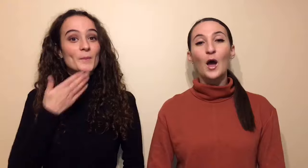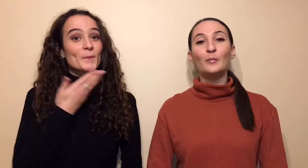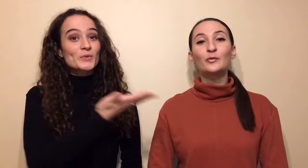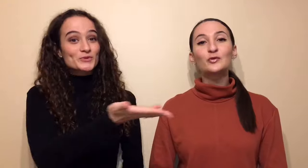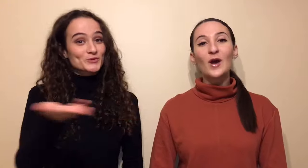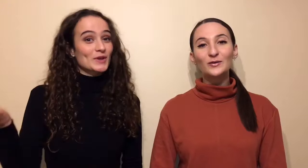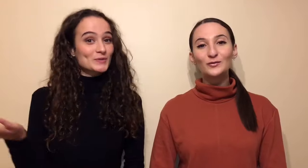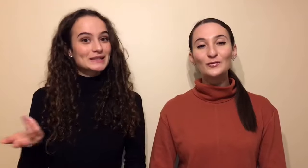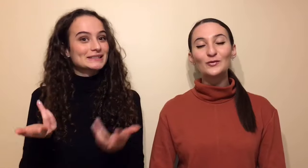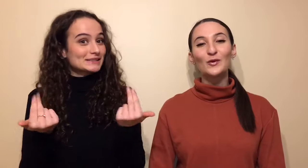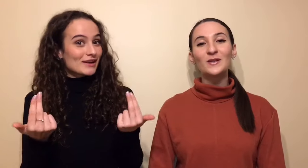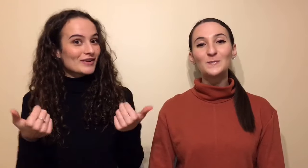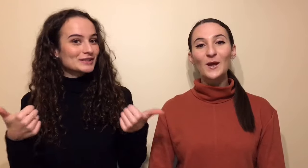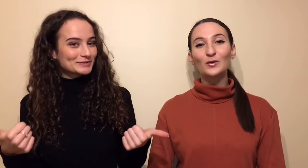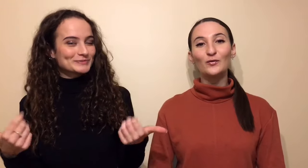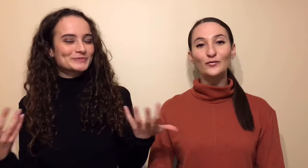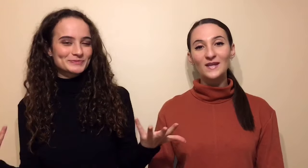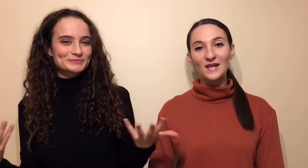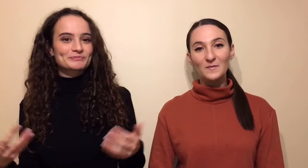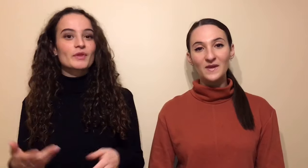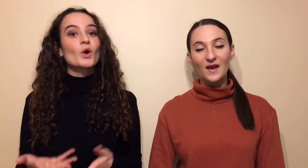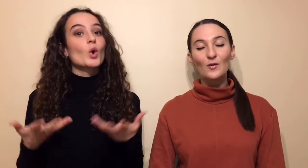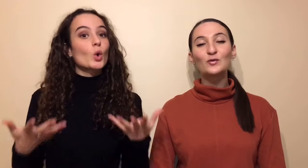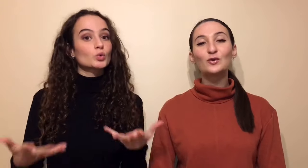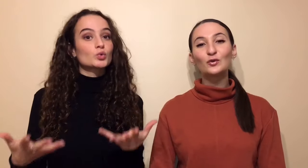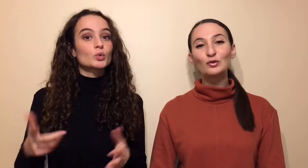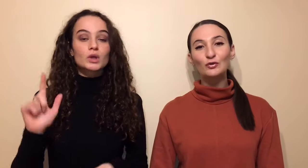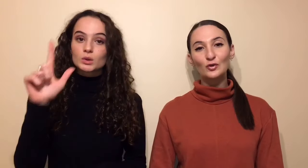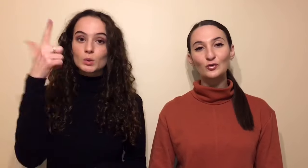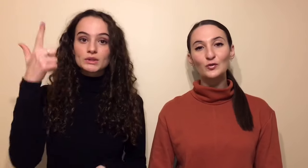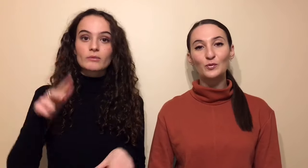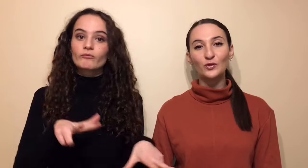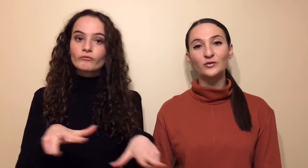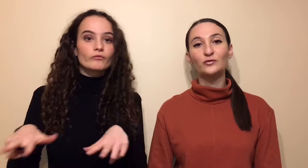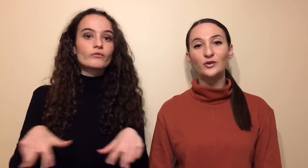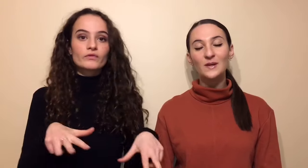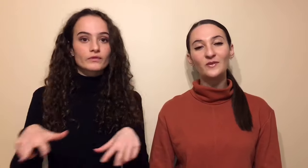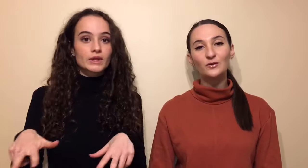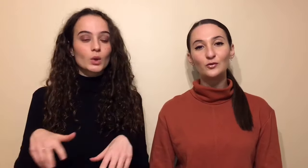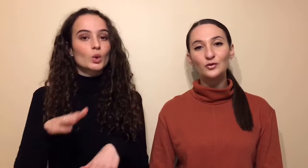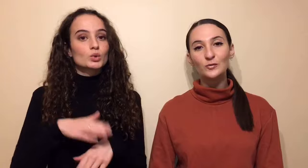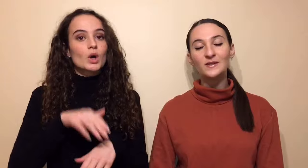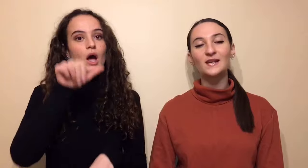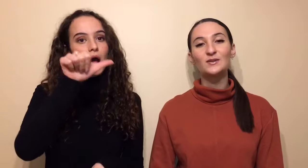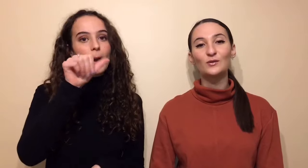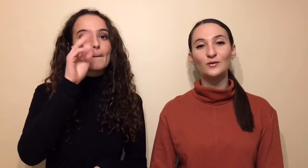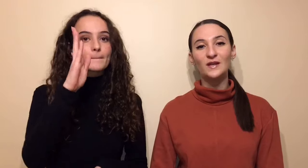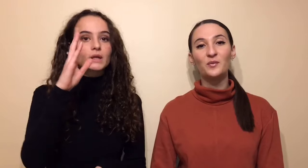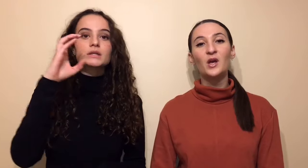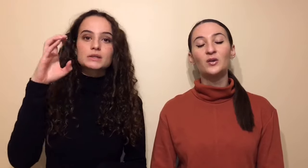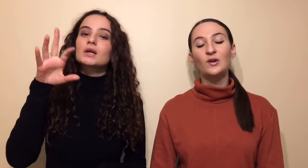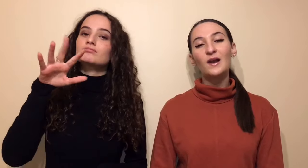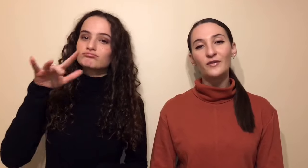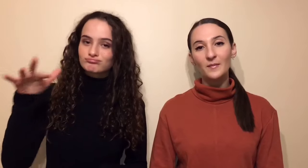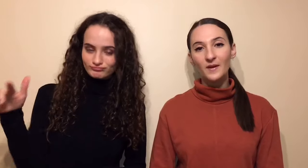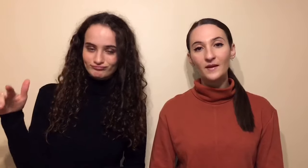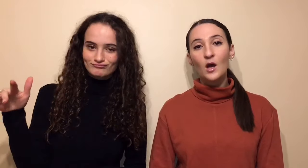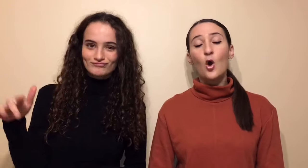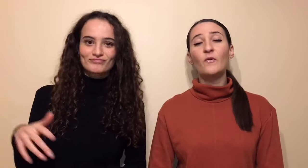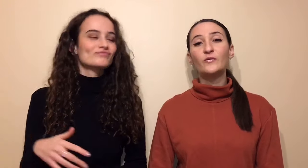Bonjour à tous, on espère que vous allez bien. On se retrouve aujourd'hui pour notre deuxième vidéo YouTube qui sera sur le thème de l'alphabet. On va